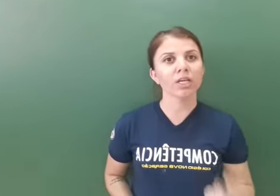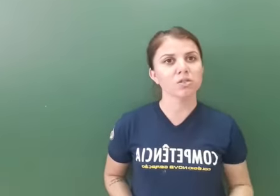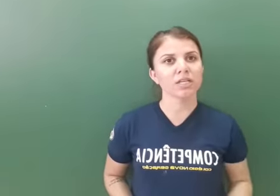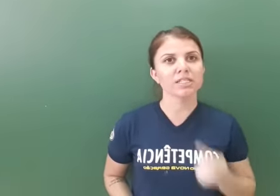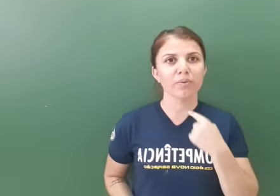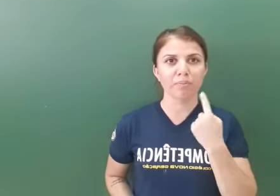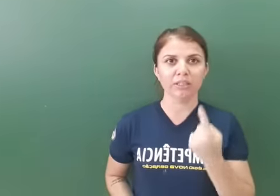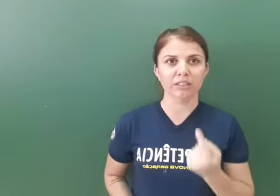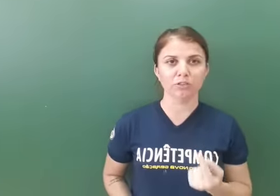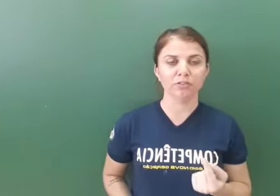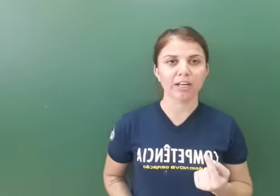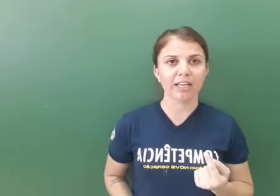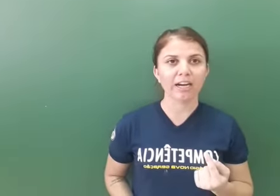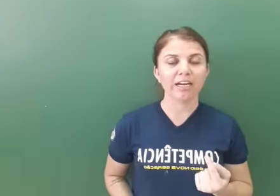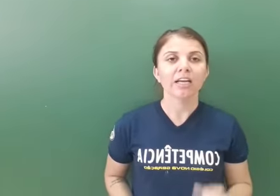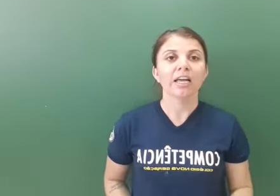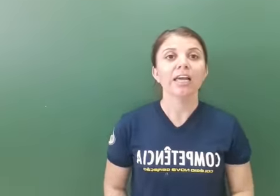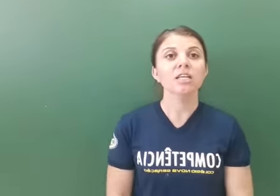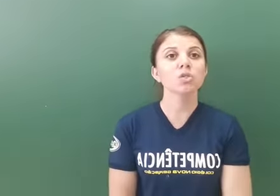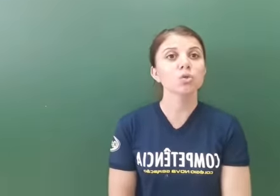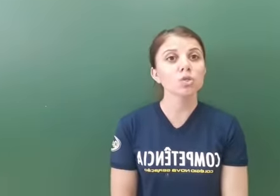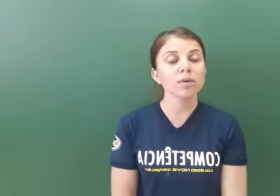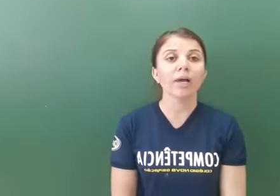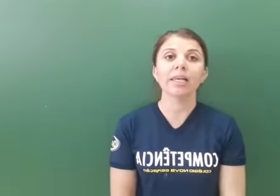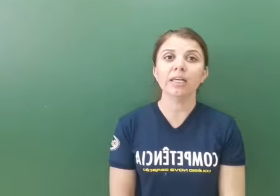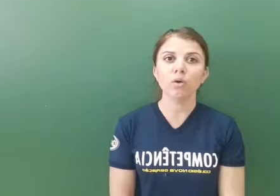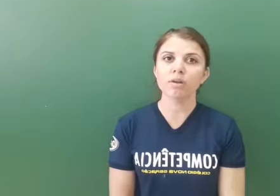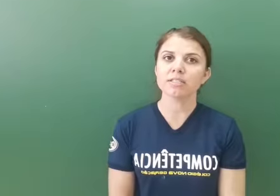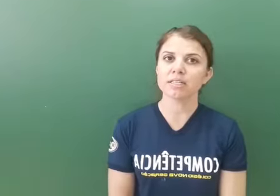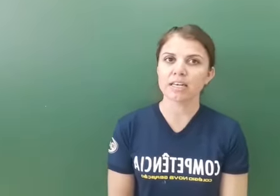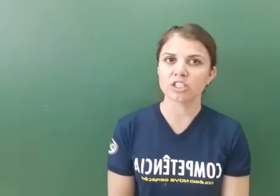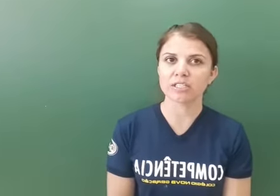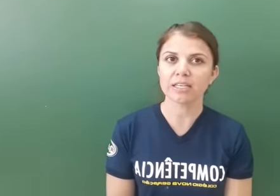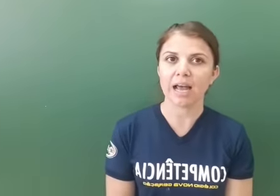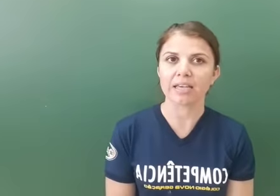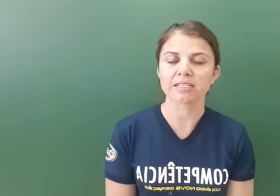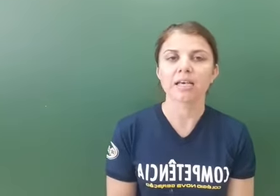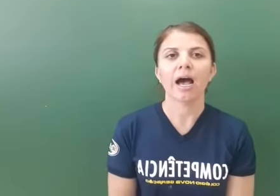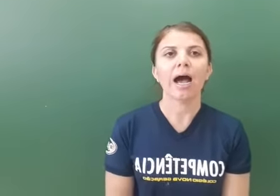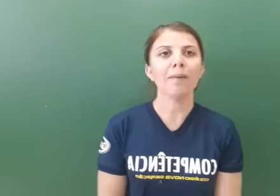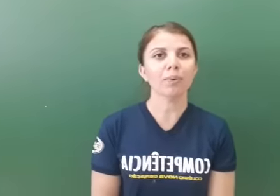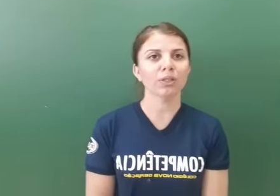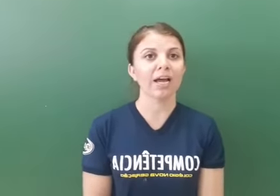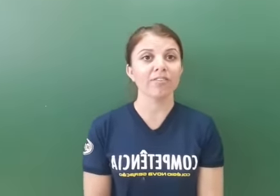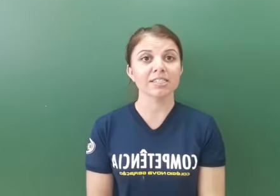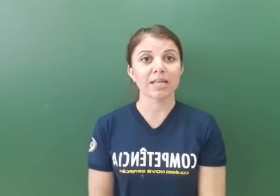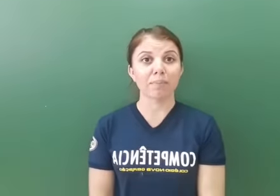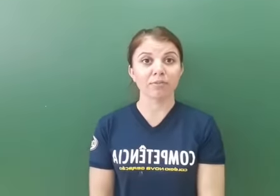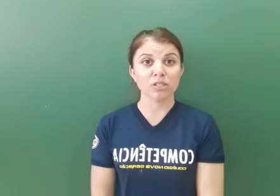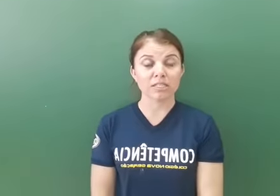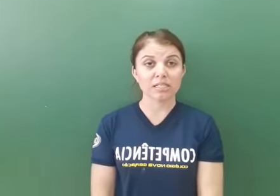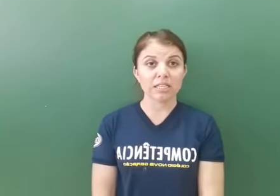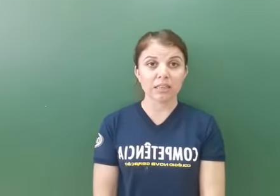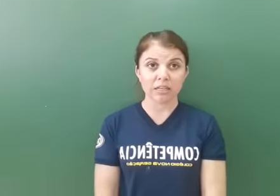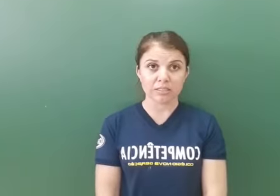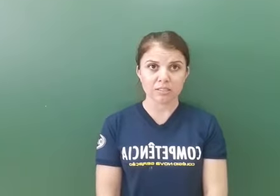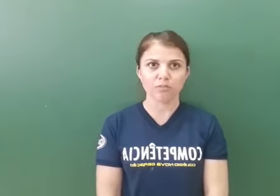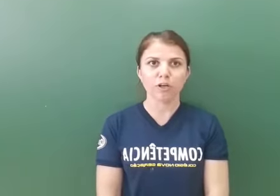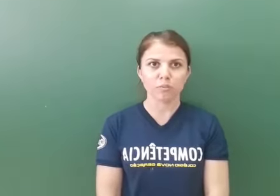isso eles não aprenderam a falar, eles usam a língua brasileira de sinais. A Prodá vai ensinar para vocês as letrinhas. Vamos